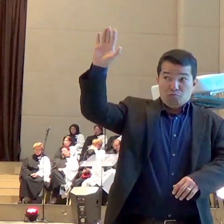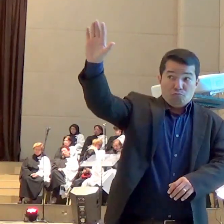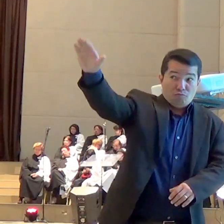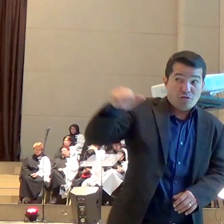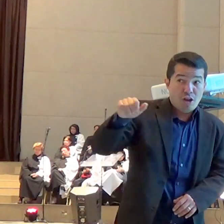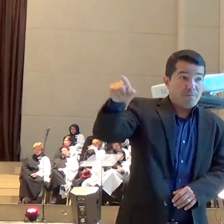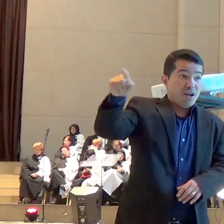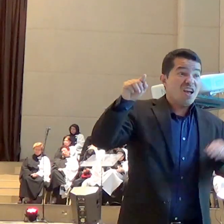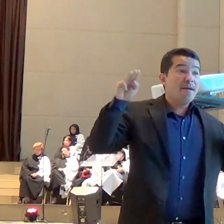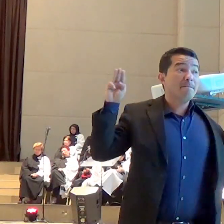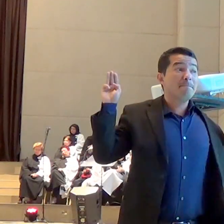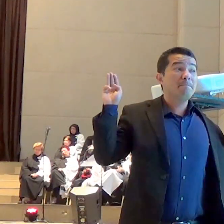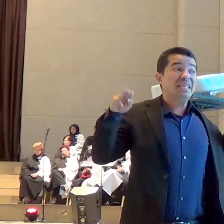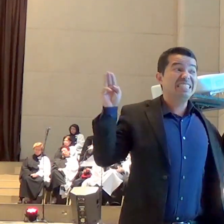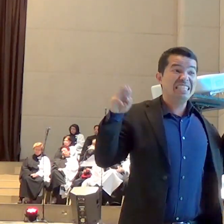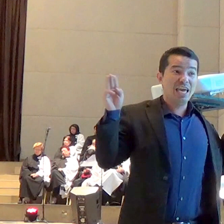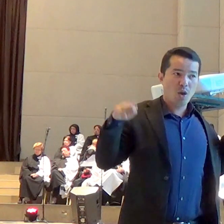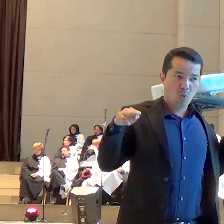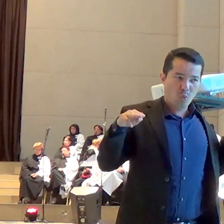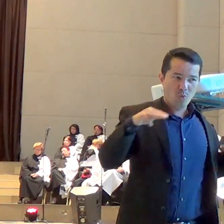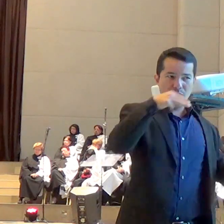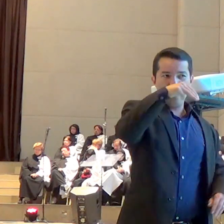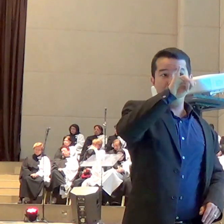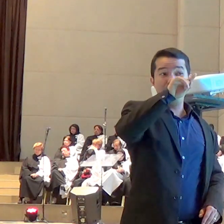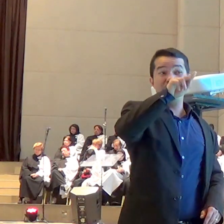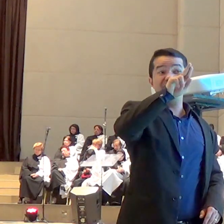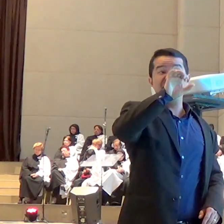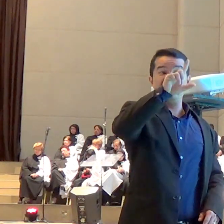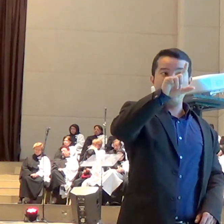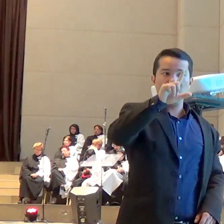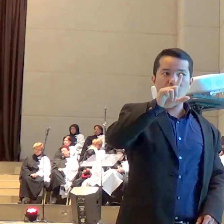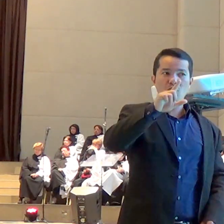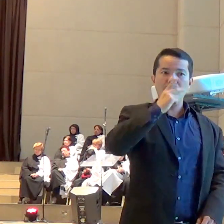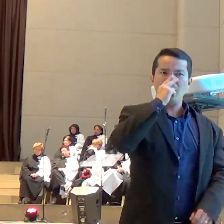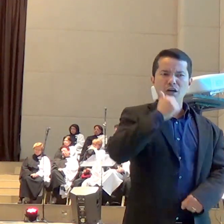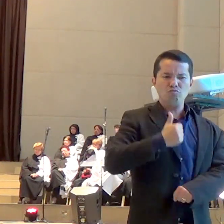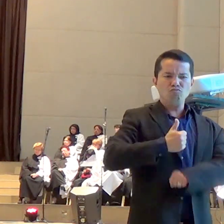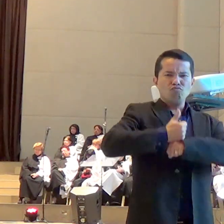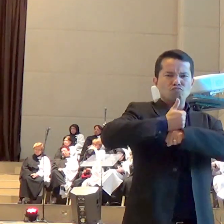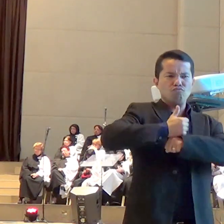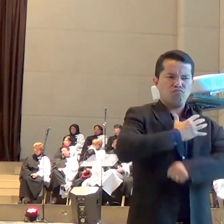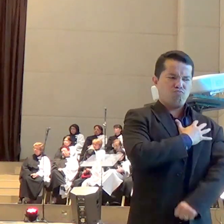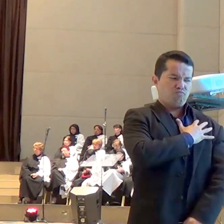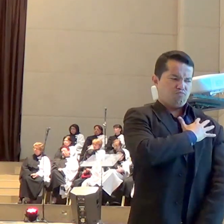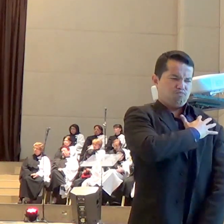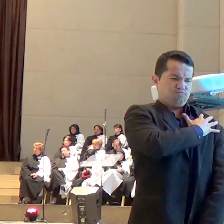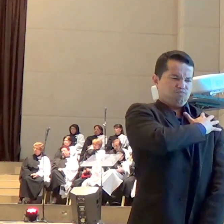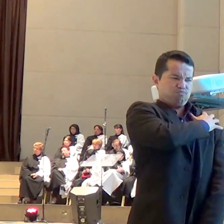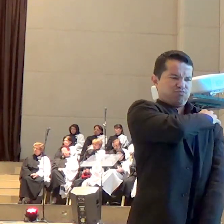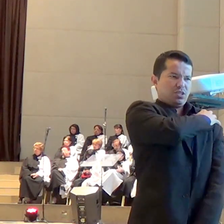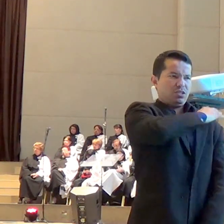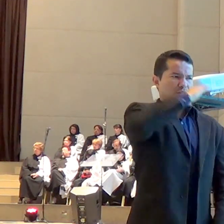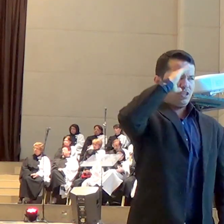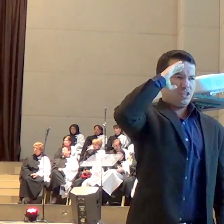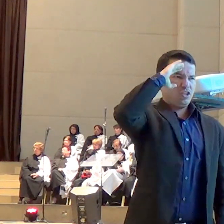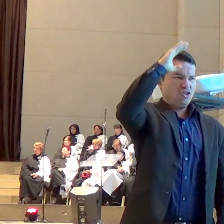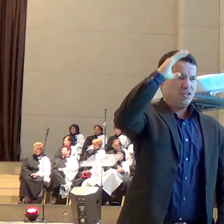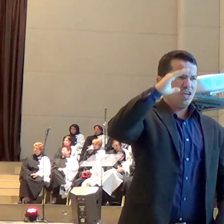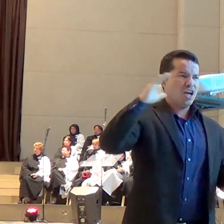desimpedir o caminho desse anjo que trazia a mensagem porque Daniel já estava esperando há 21 dias ele estava angustiado